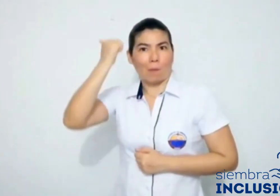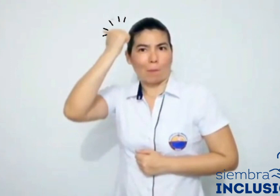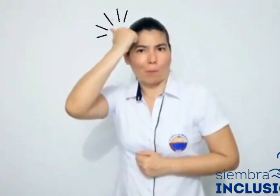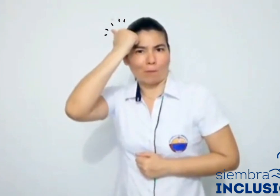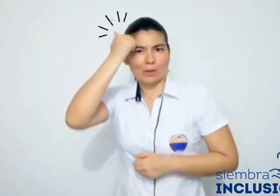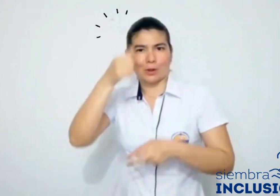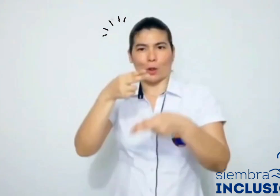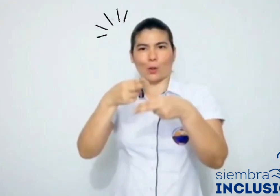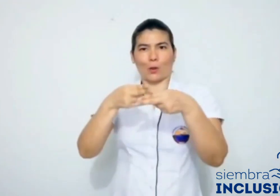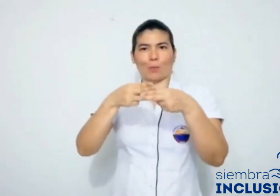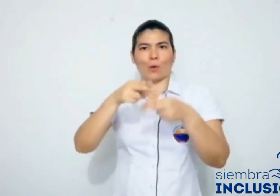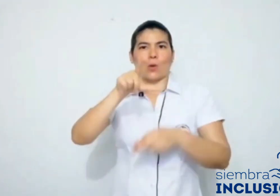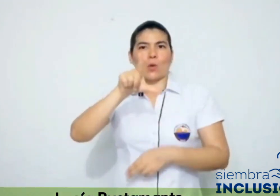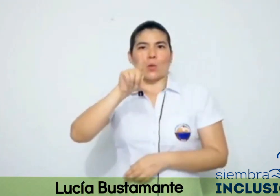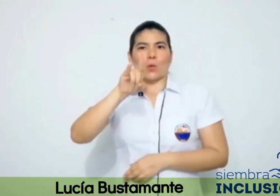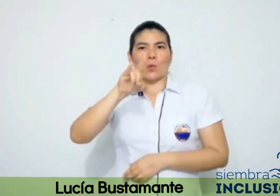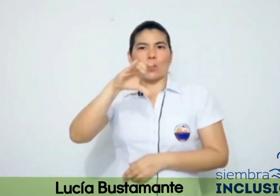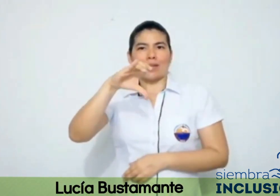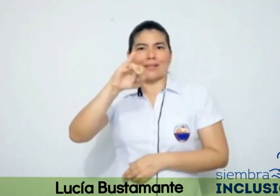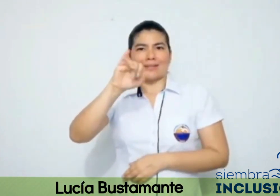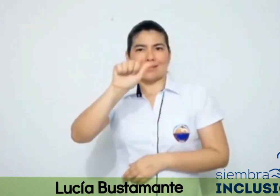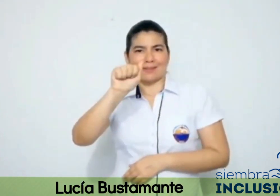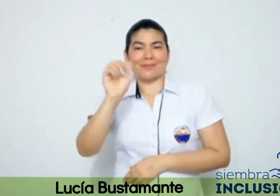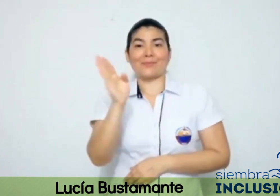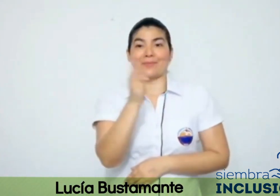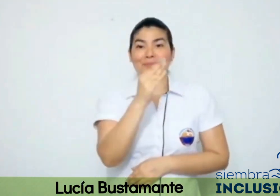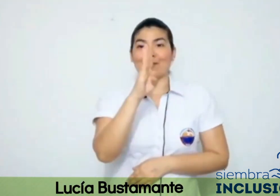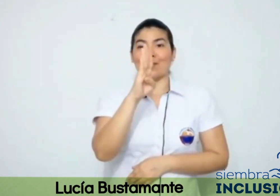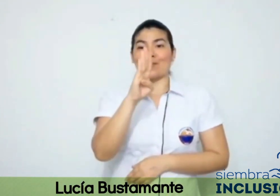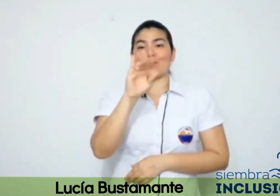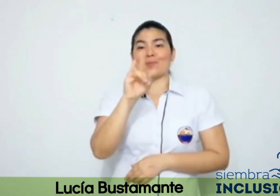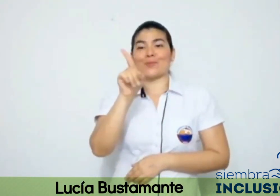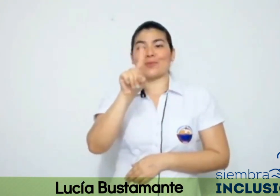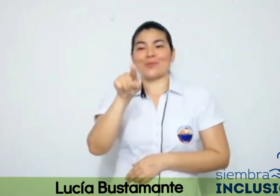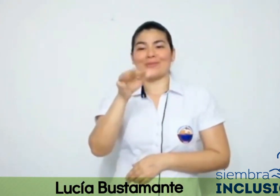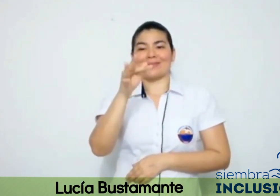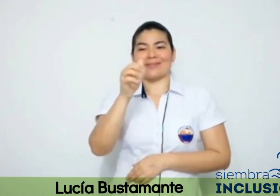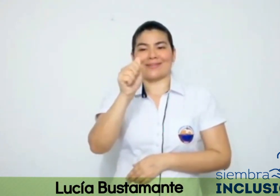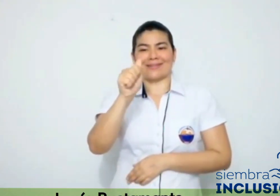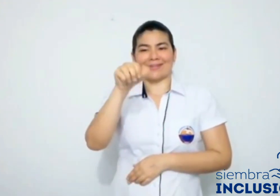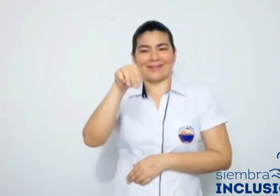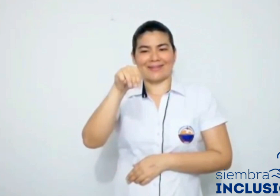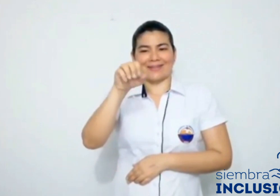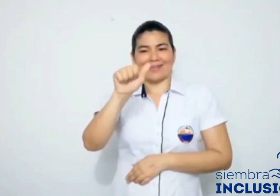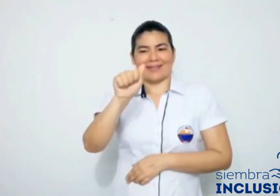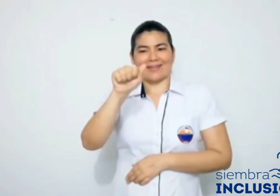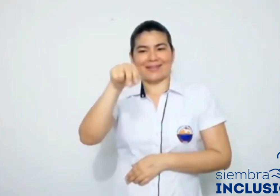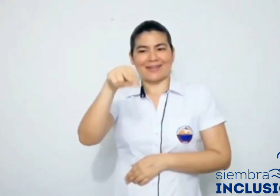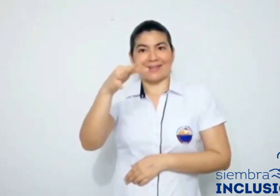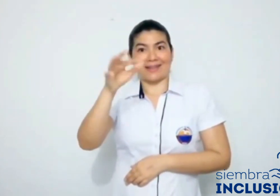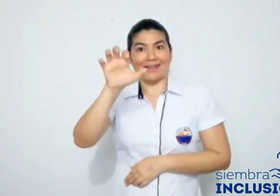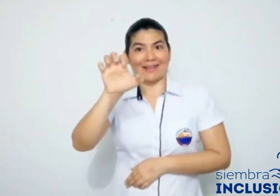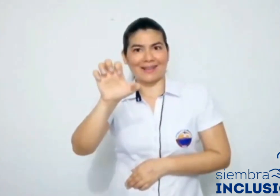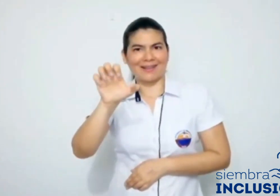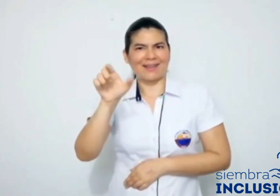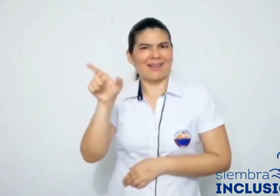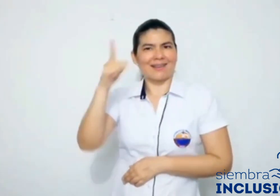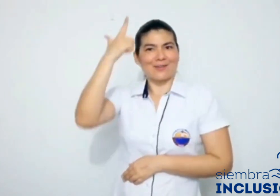Por su parte, la profe Lucía Bustamante, del